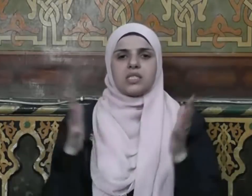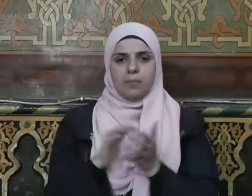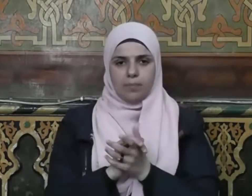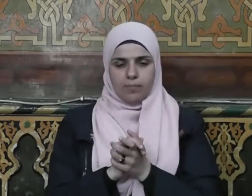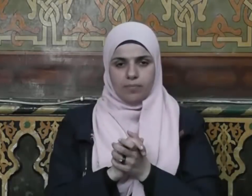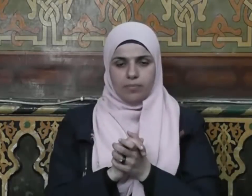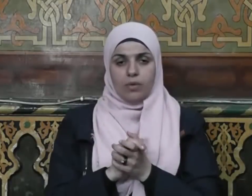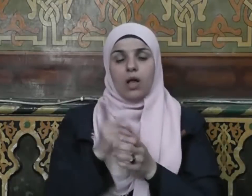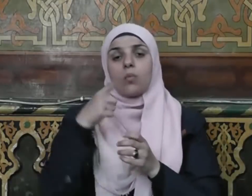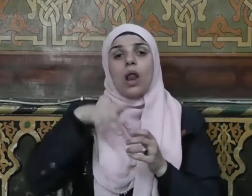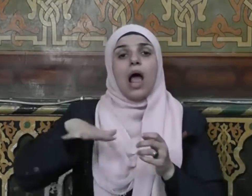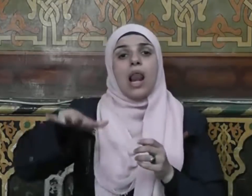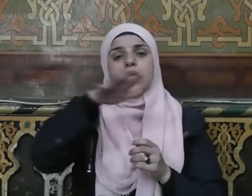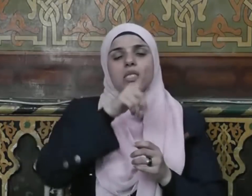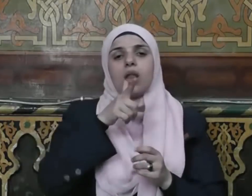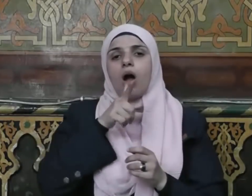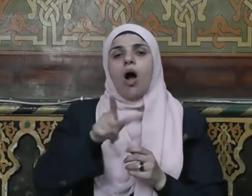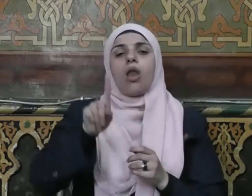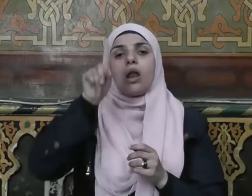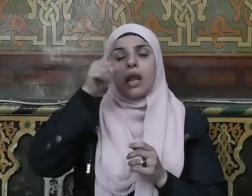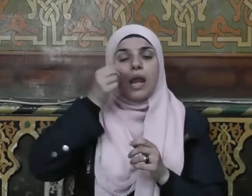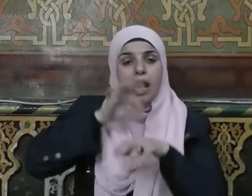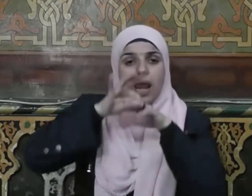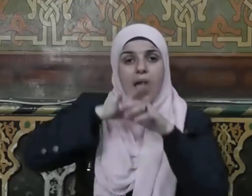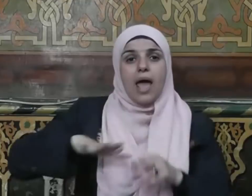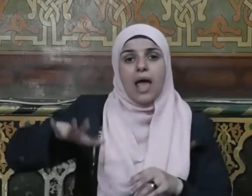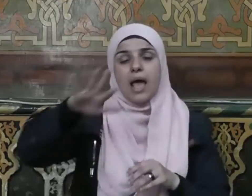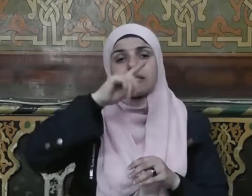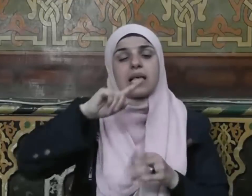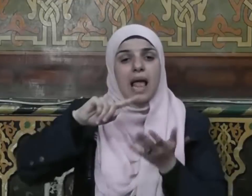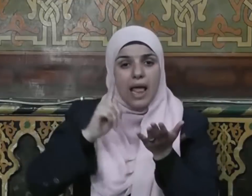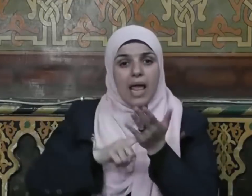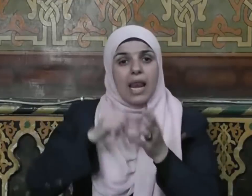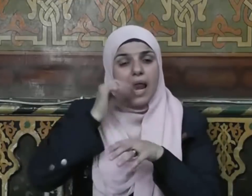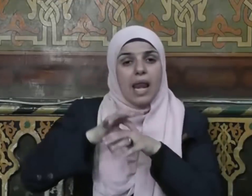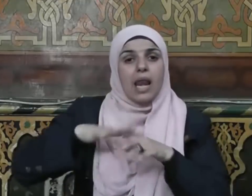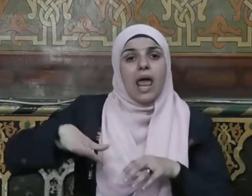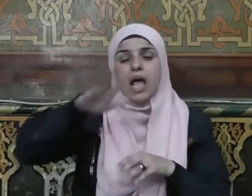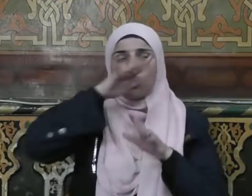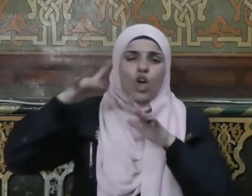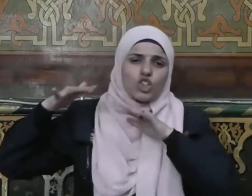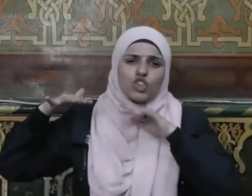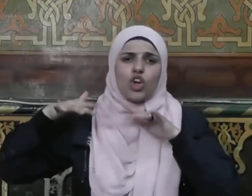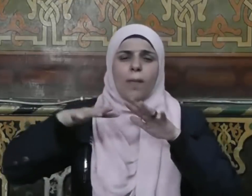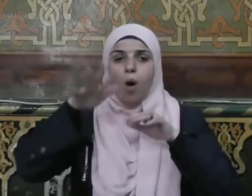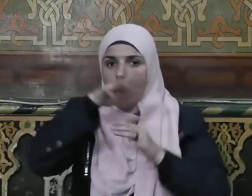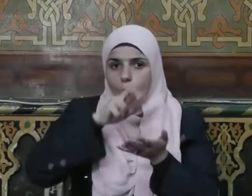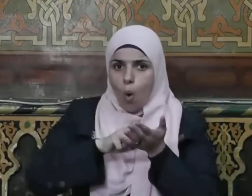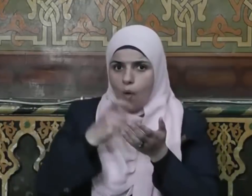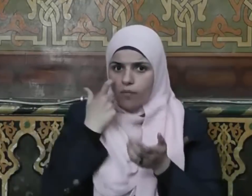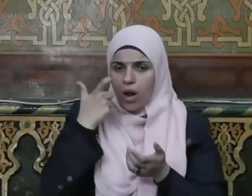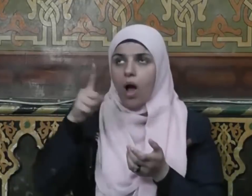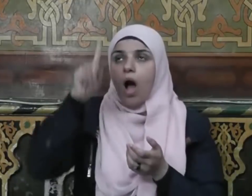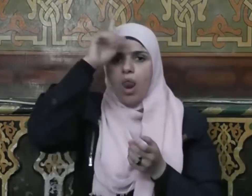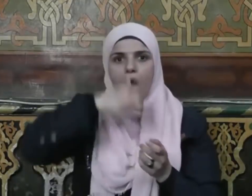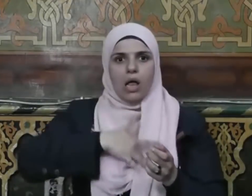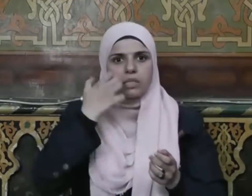الذين قال لهم الناس إن الناس قد جمعوا لكم فاخشوهم فزادهم